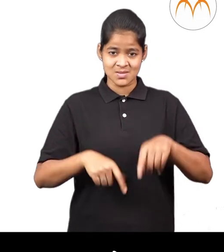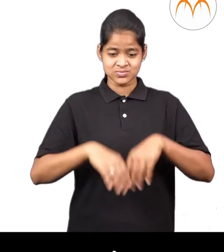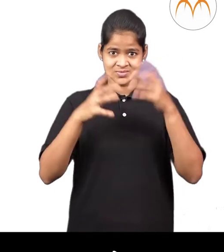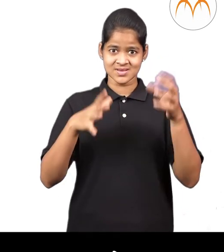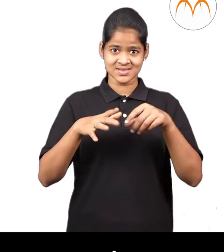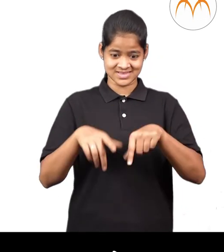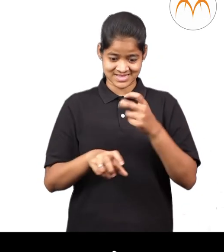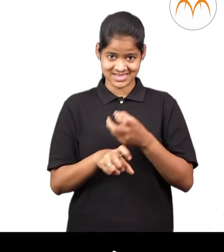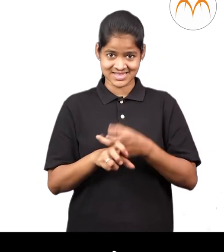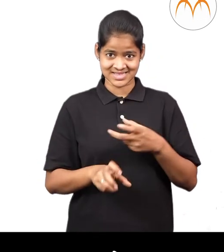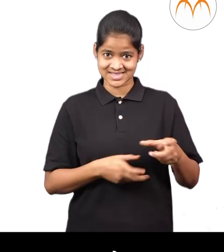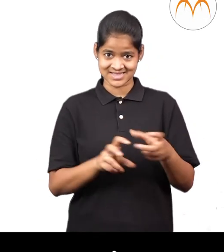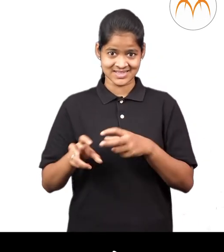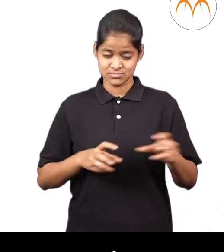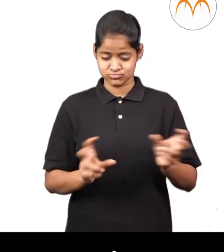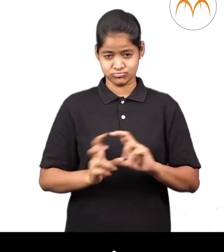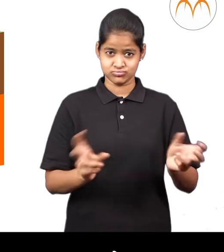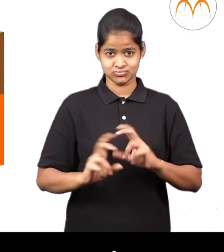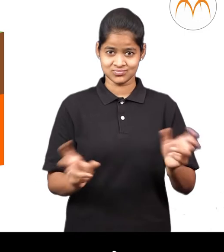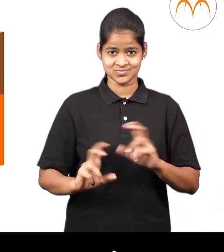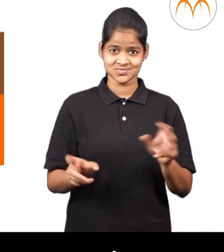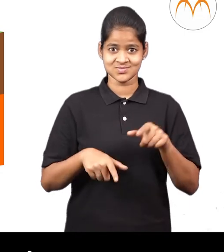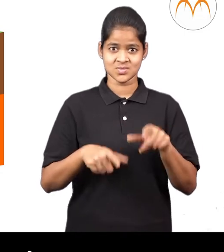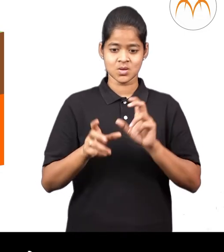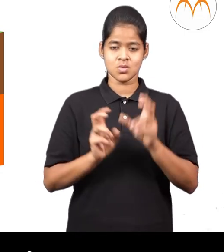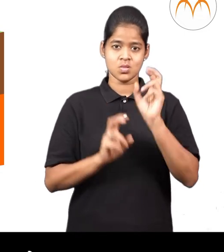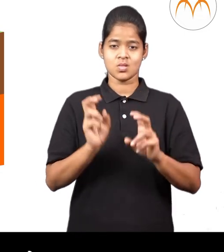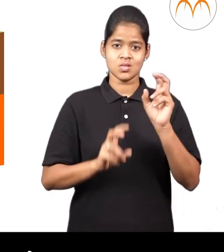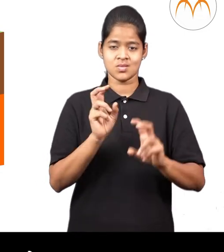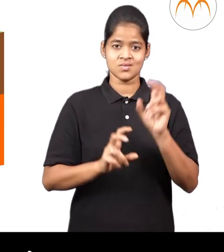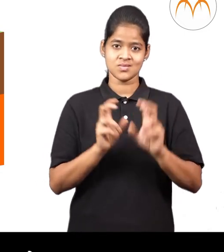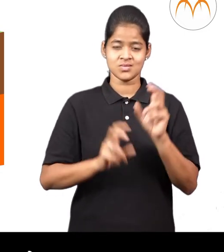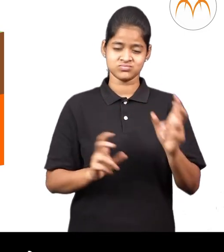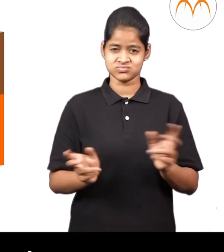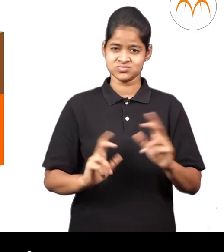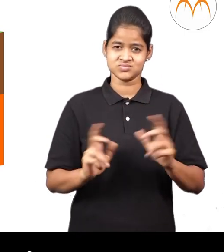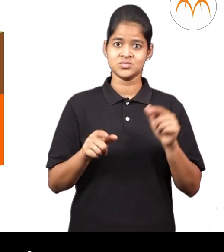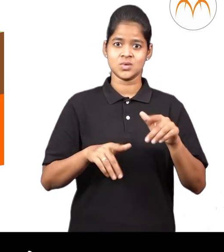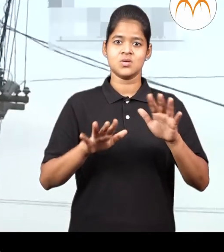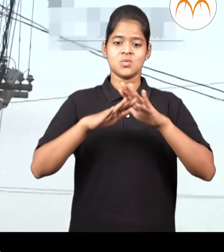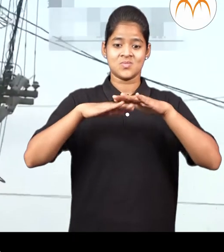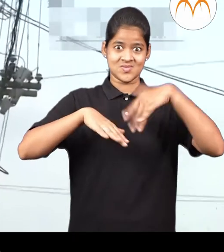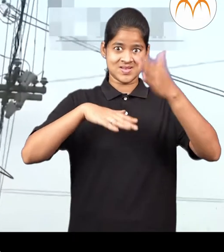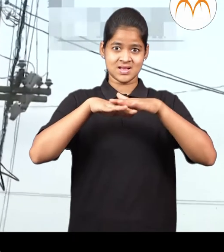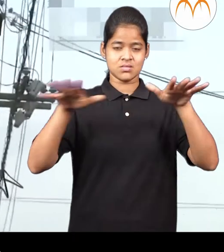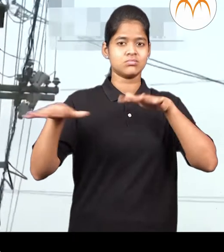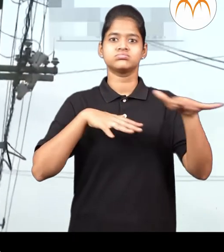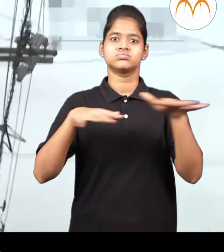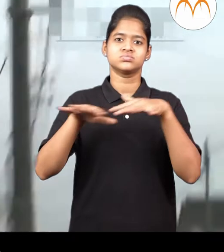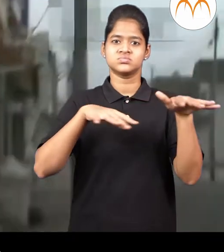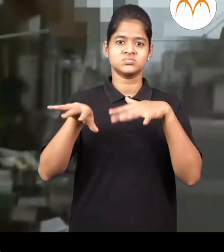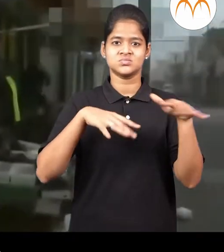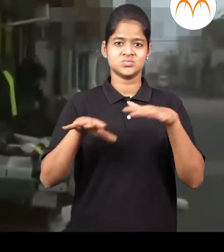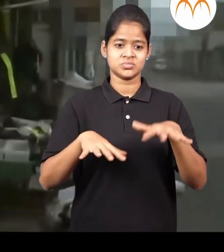पोटाथ, खडकान मधे मोठ्या हलचाली होताथ त्या मुले, खडक खाली वर होताथ जमीन कमप